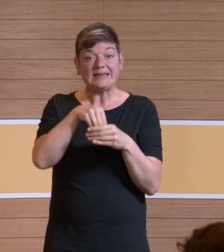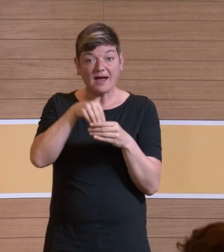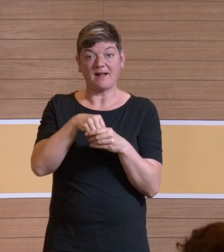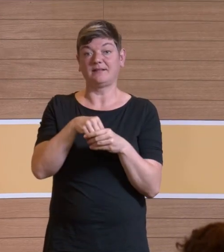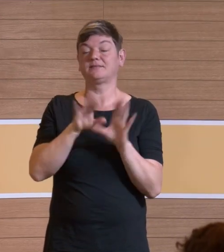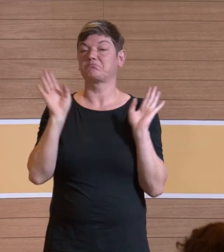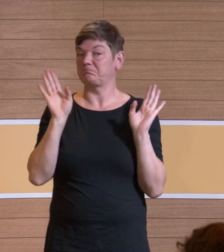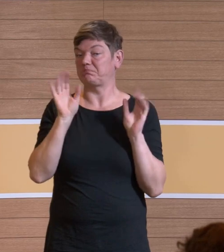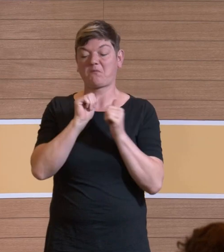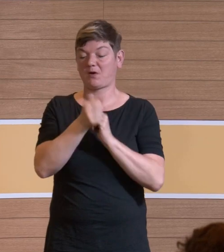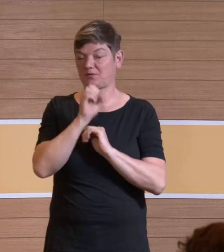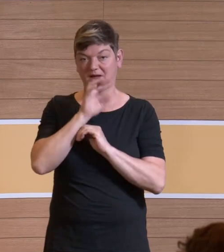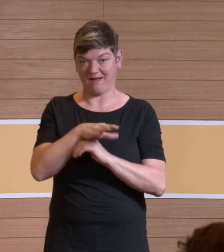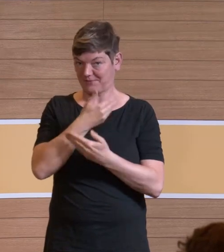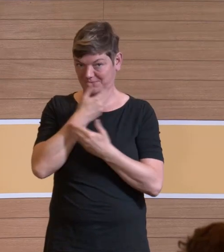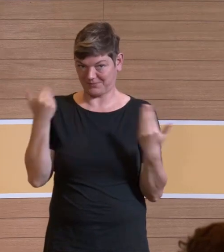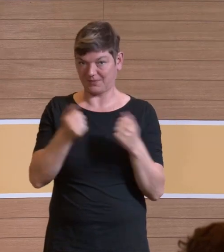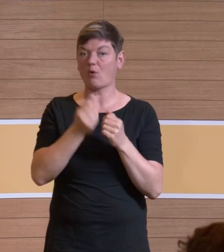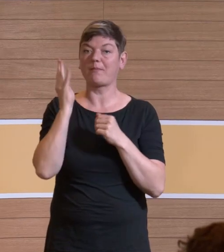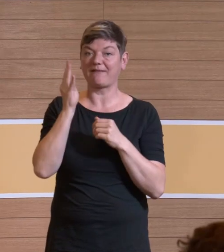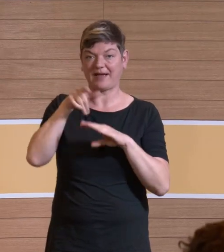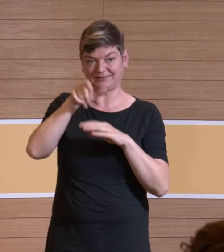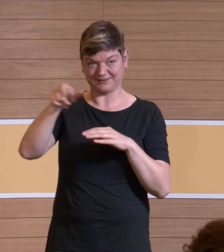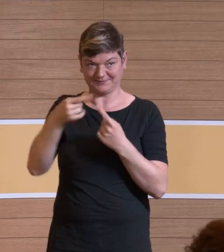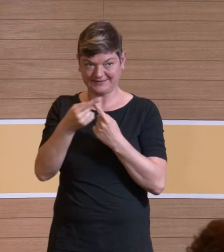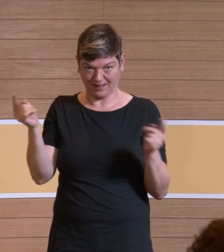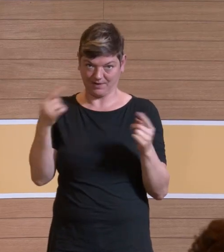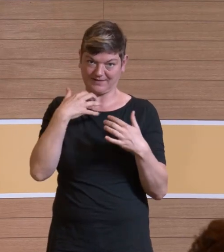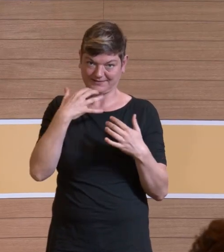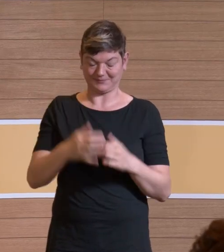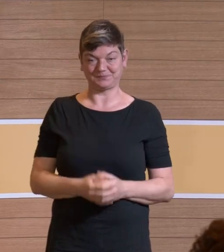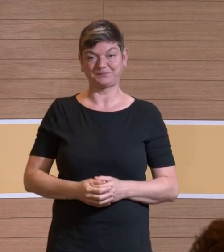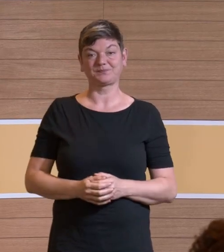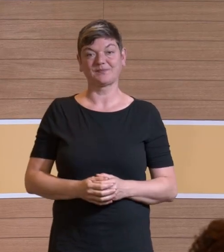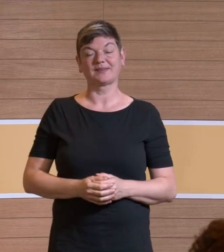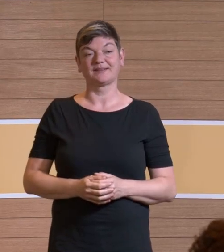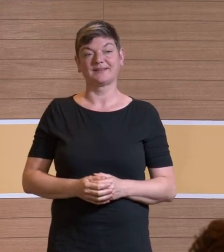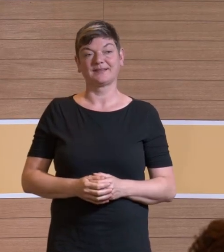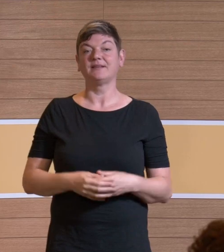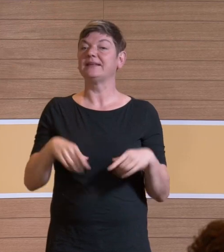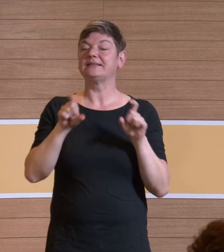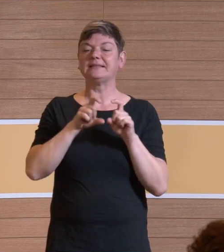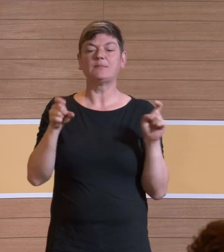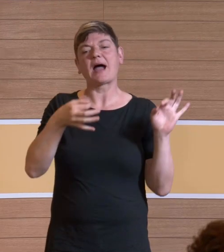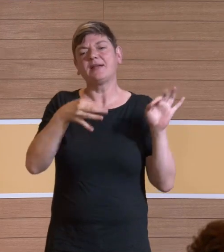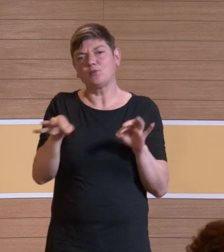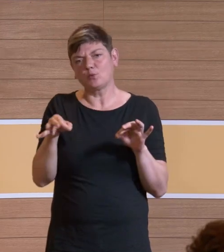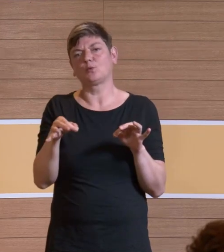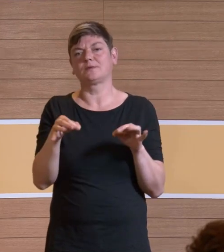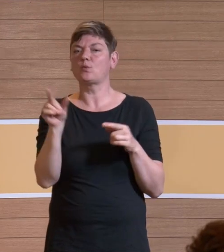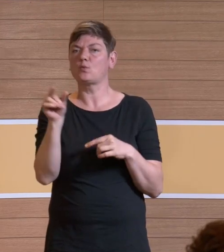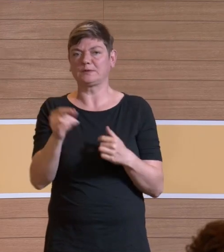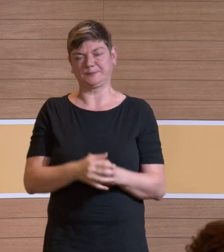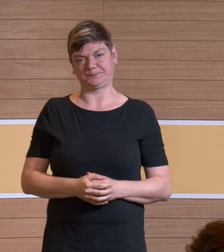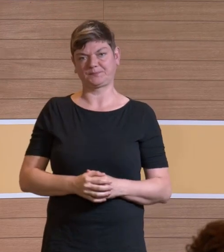so viel sagen, das werden die Kolleginnen, Referenten und Referenten gleich selbst tun. Und vielleicht nur zum Thema und zur Einführung ein paar